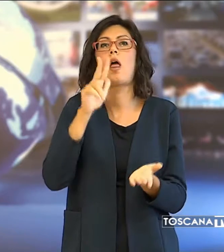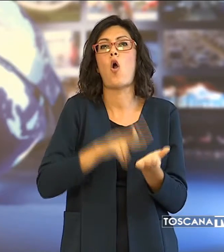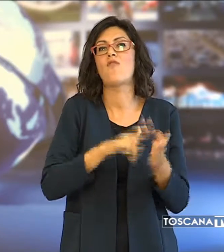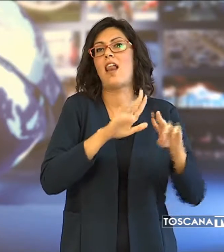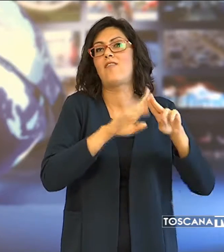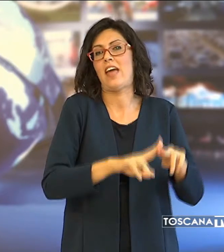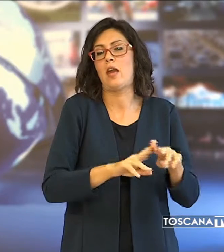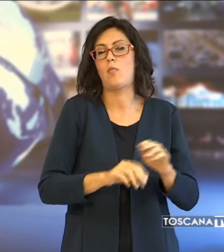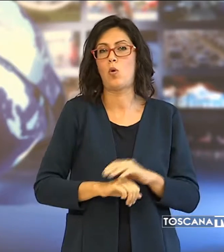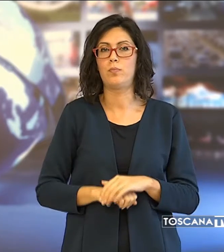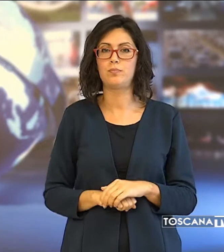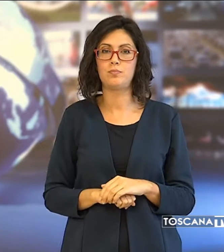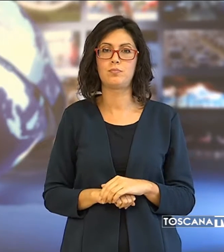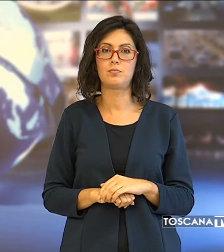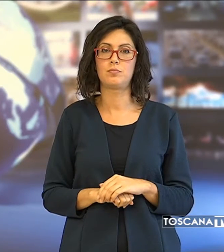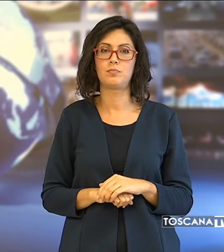fermo.